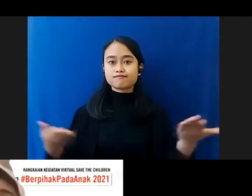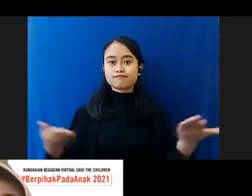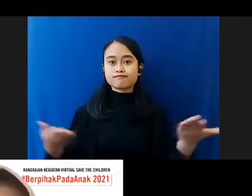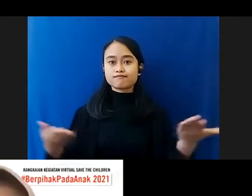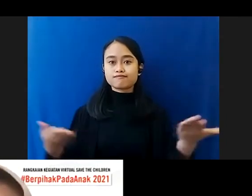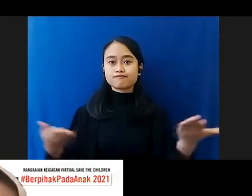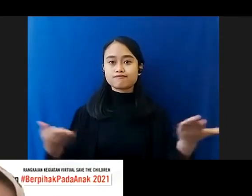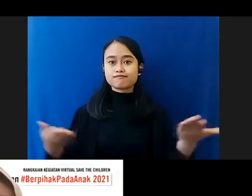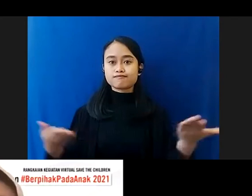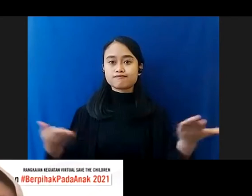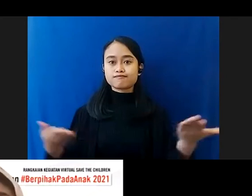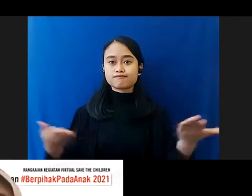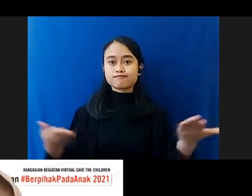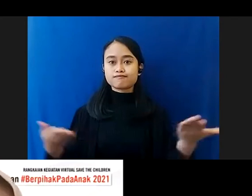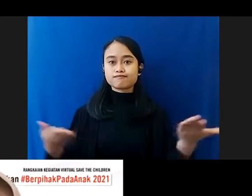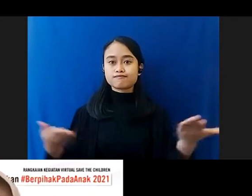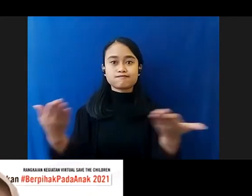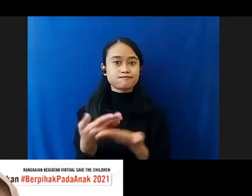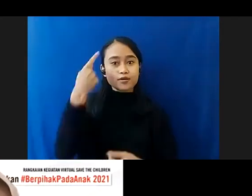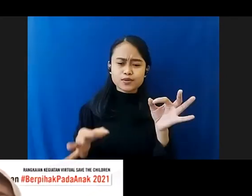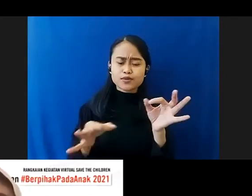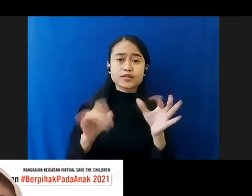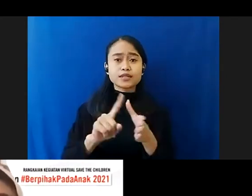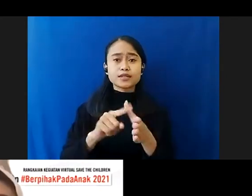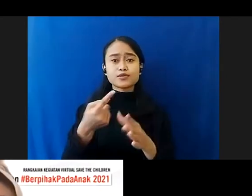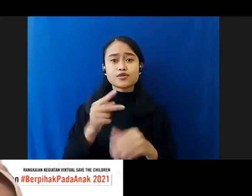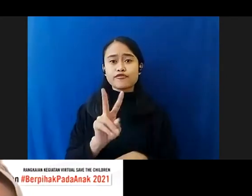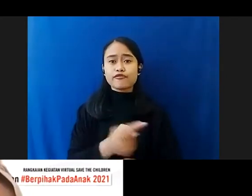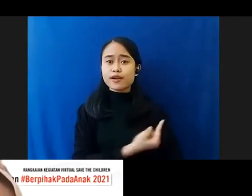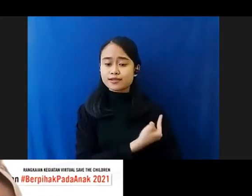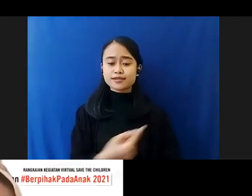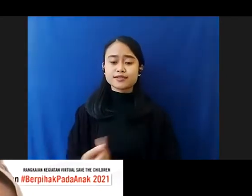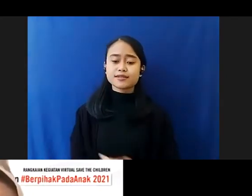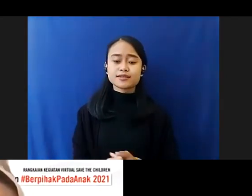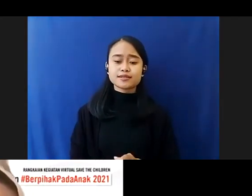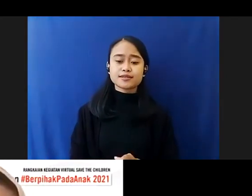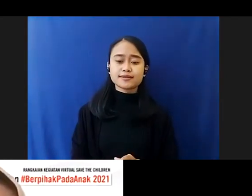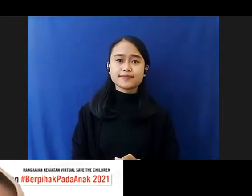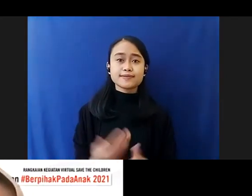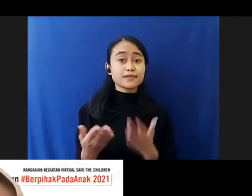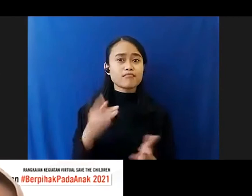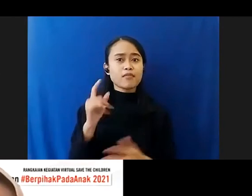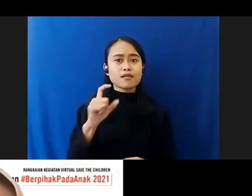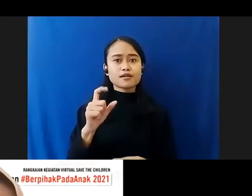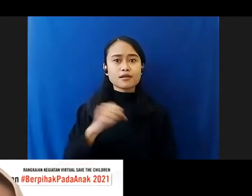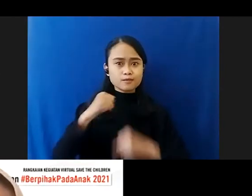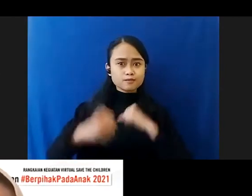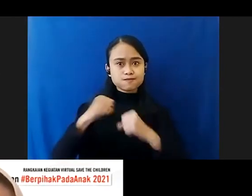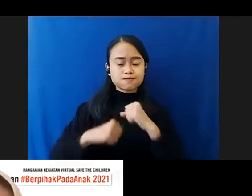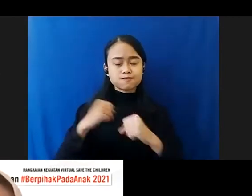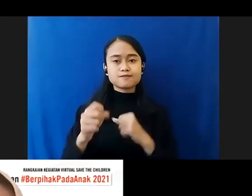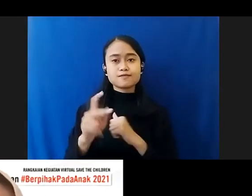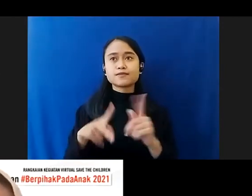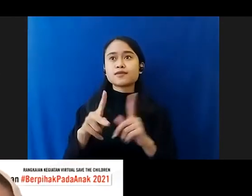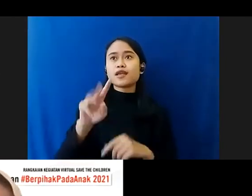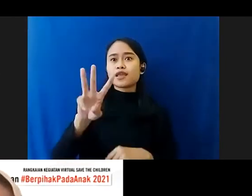Mencari Solusinya Tadi Mulai Dari Vaksin Gimana Caranya Mengejar Bahwa Ke 30% Anak Itu Semuanya Bisa